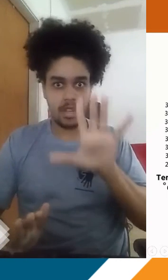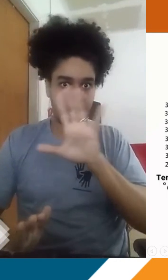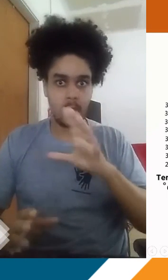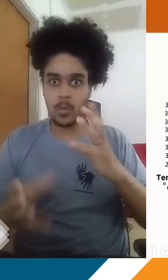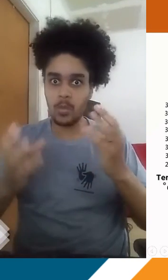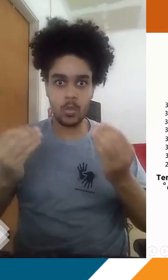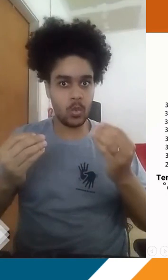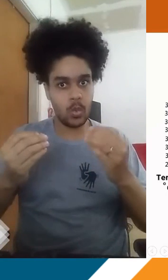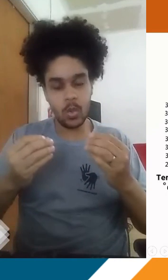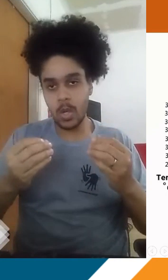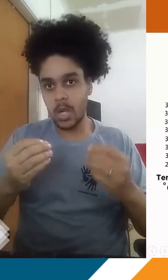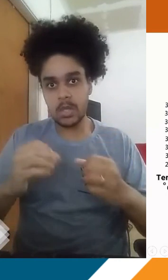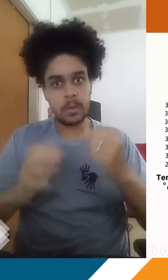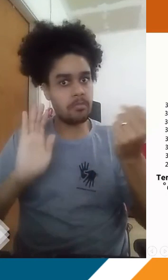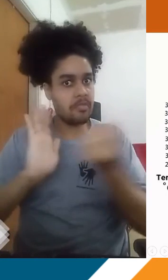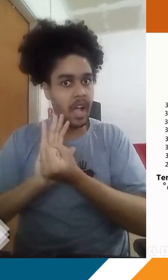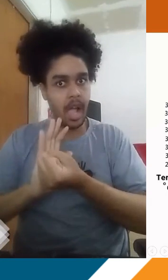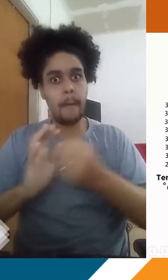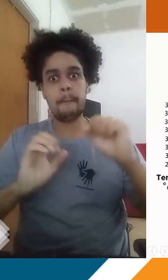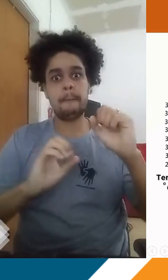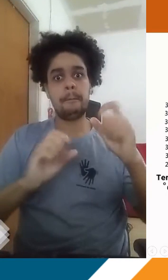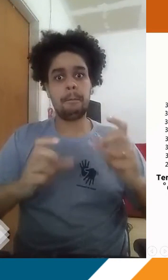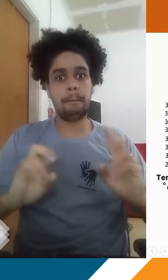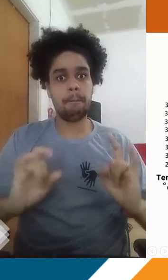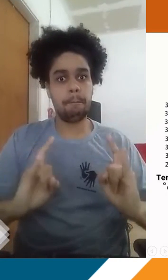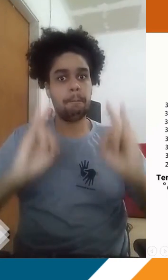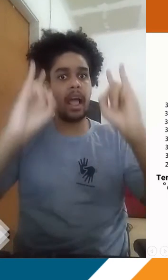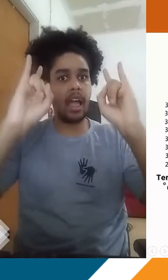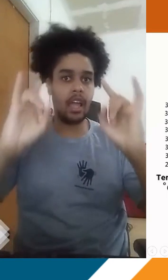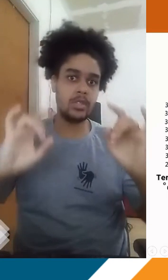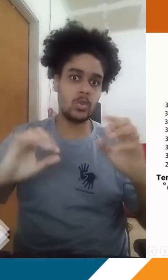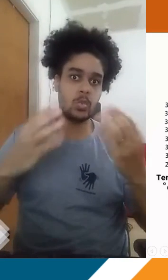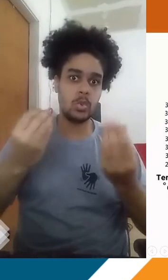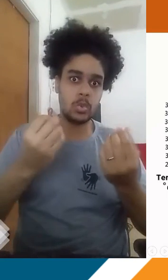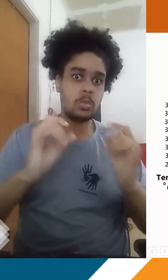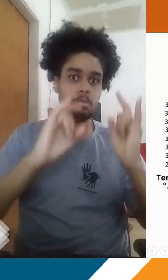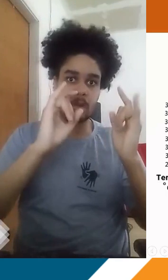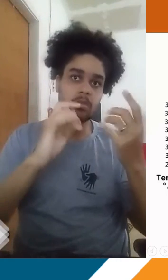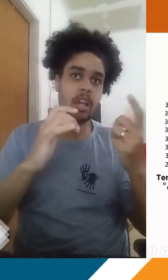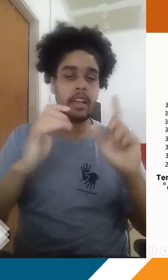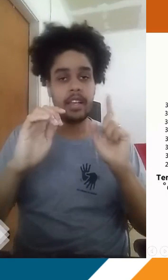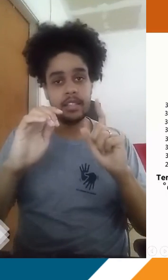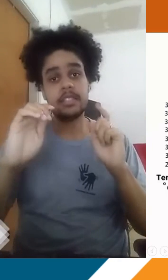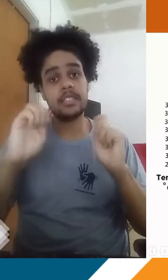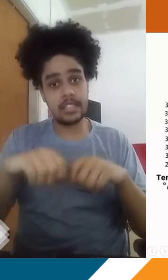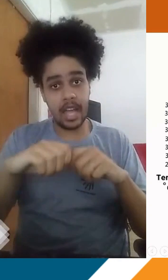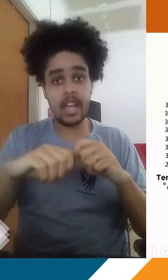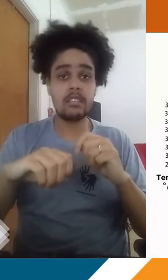marcada, né? Esses prédios elevados, uma concentração muito grande de edifícios e etc. São esses lugares que